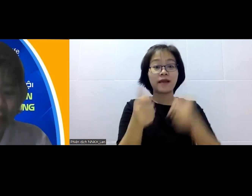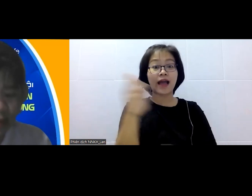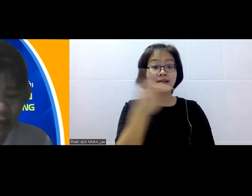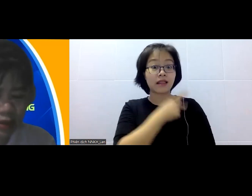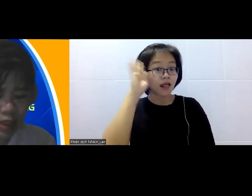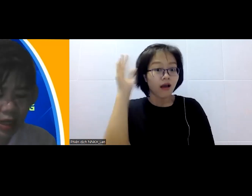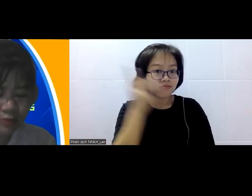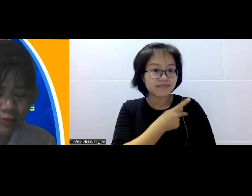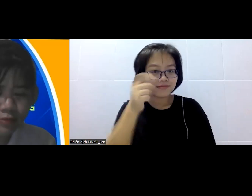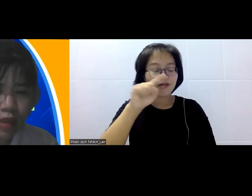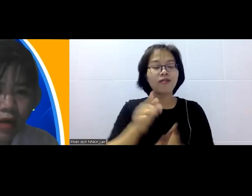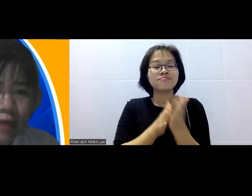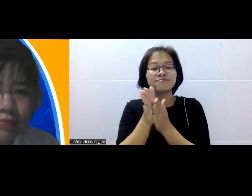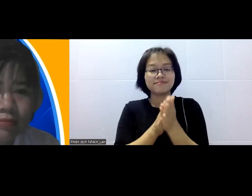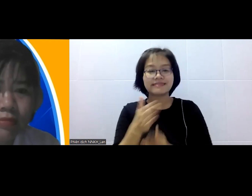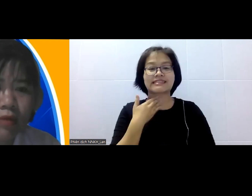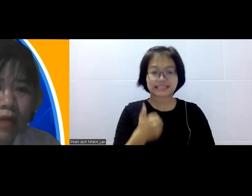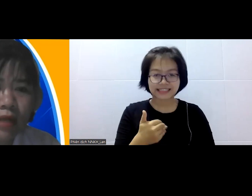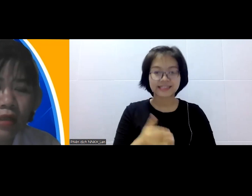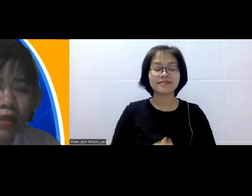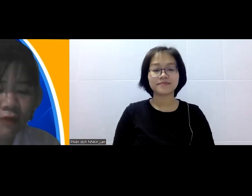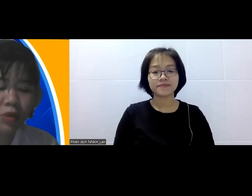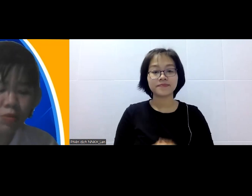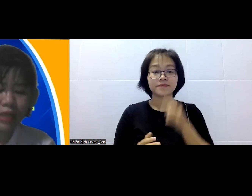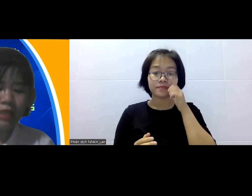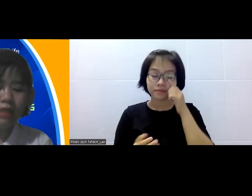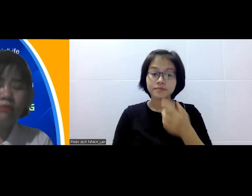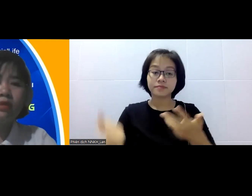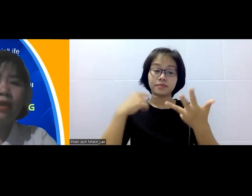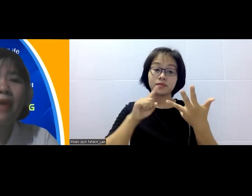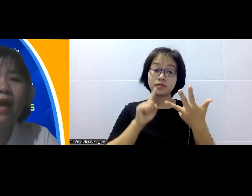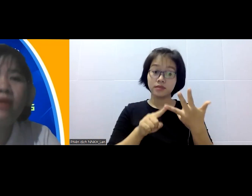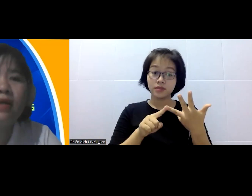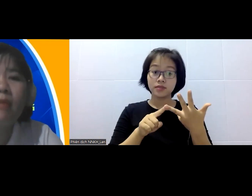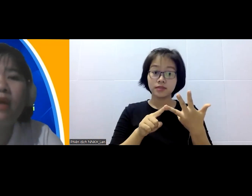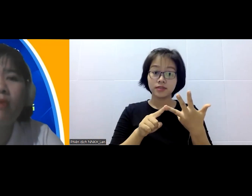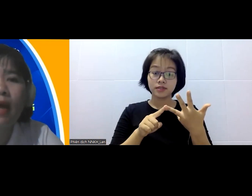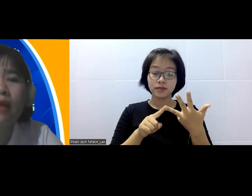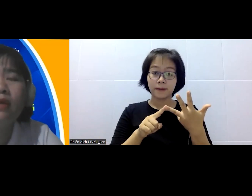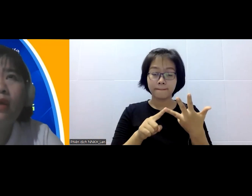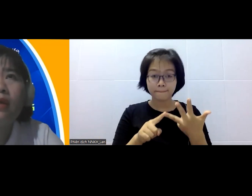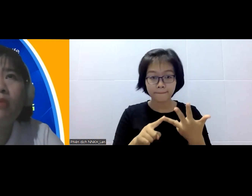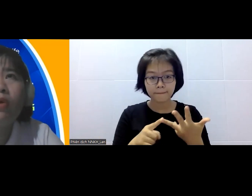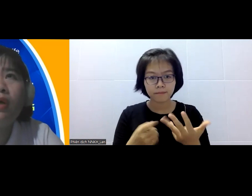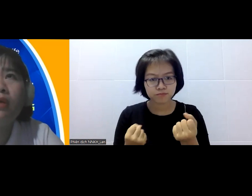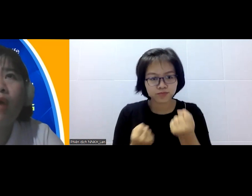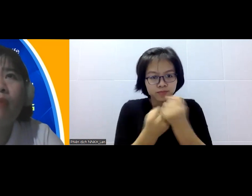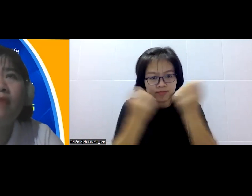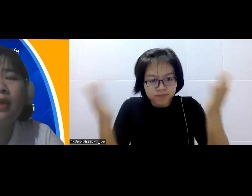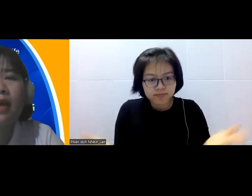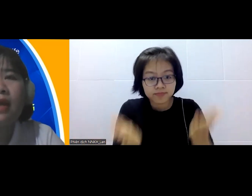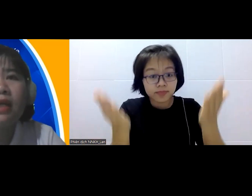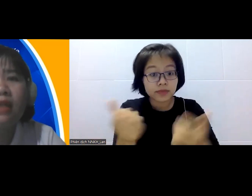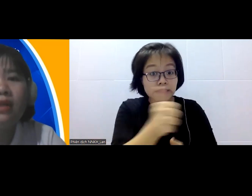tư là cái hoạt động liên quan với cái việc thúc đẩy sự tham gia giữa các bên liên quan cái mô hình của